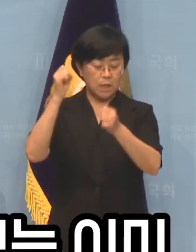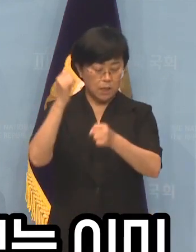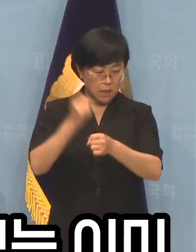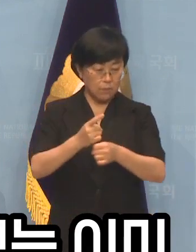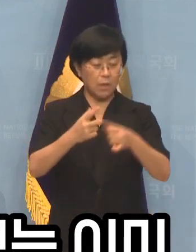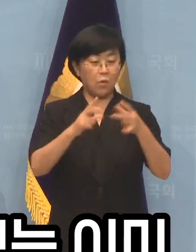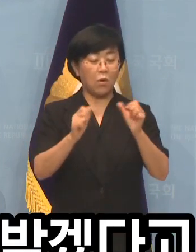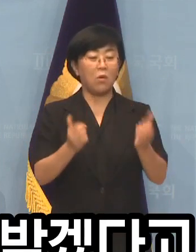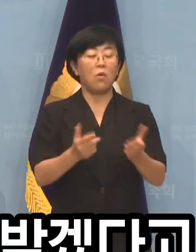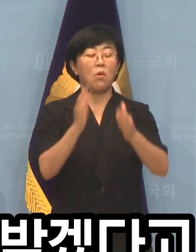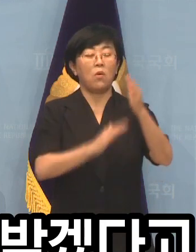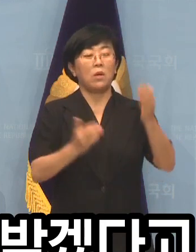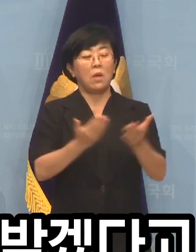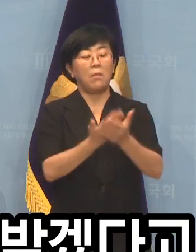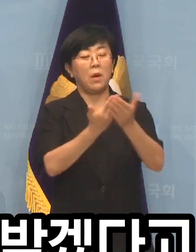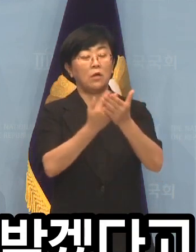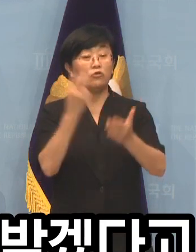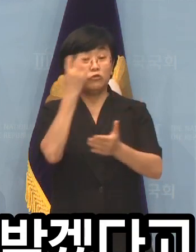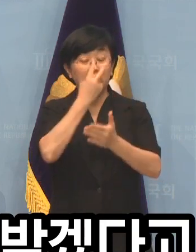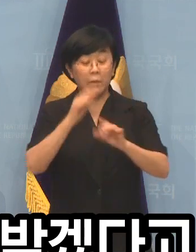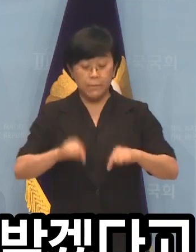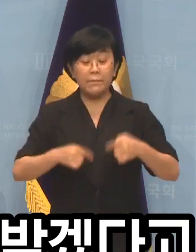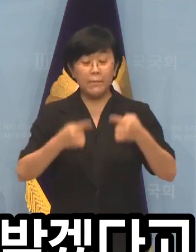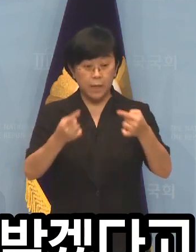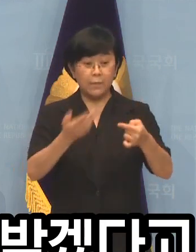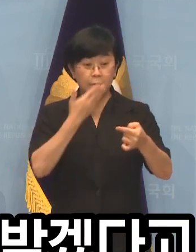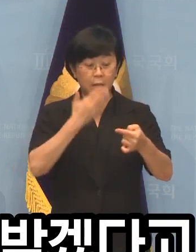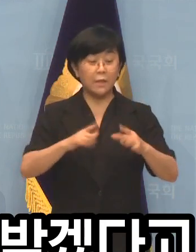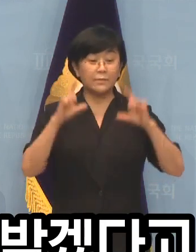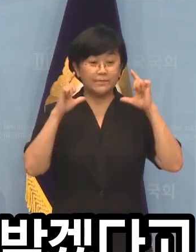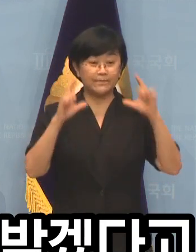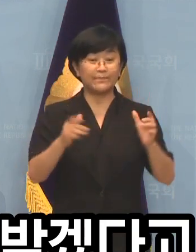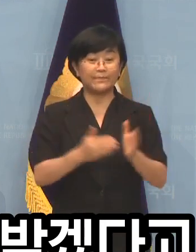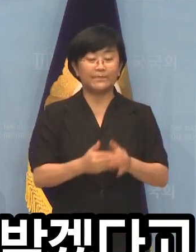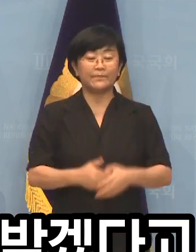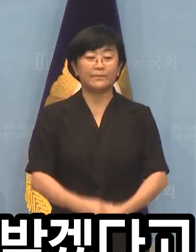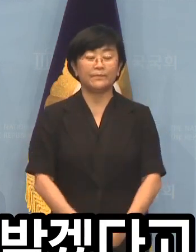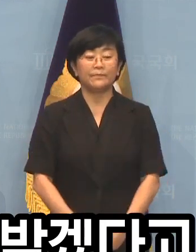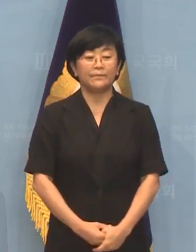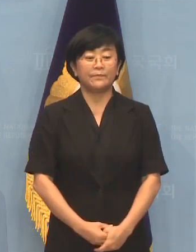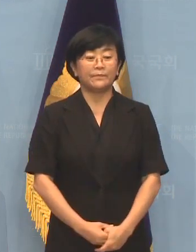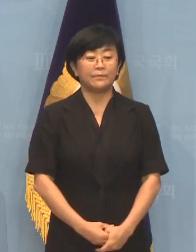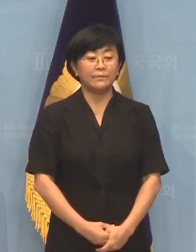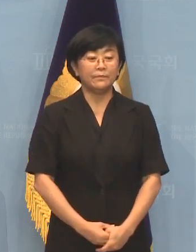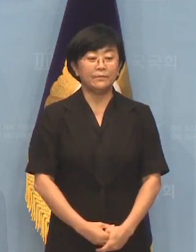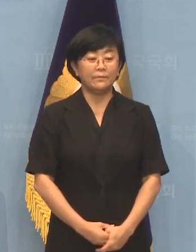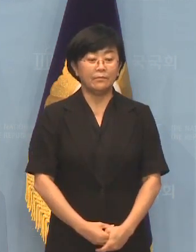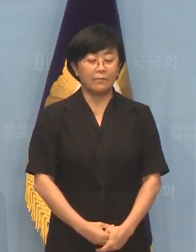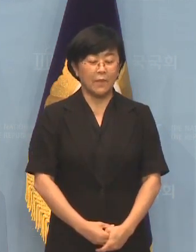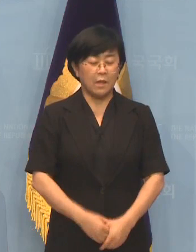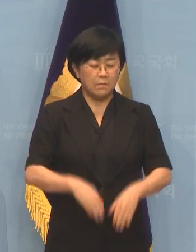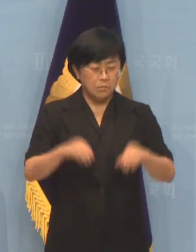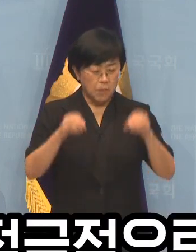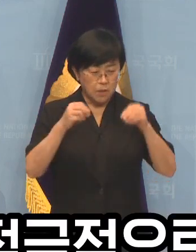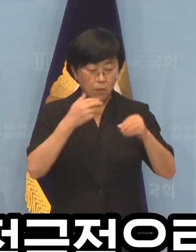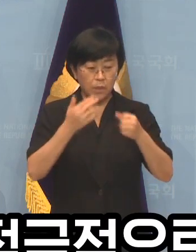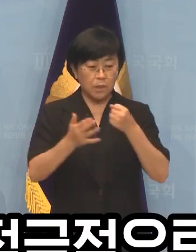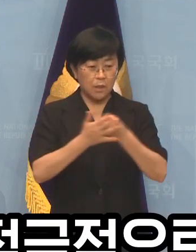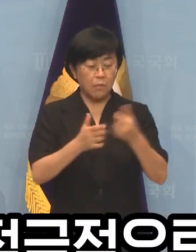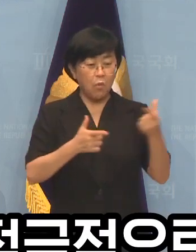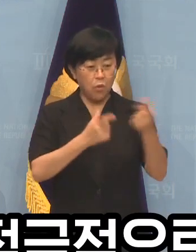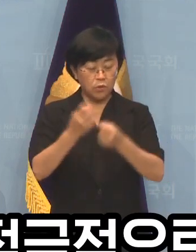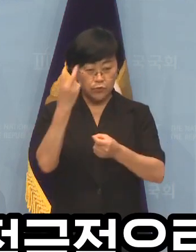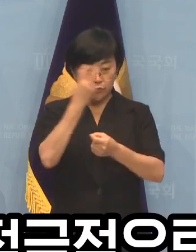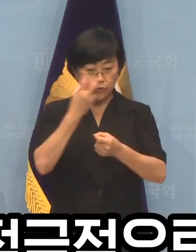공영개발에 대한 어떤 수사도 받겠다고 공언했습니다. 한 톨 먼지조차 없기에 모든